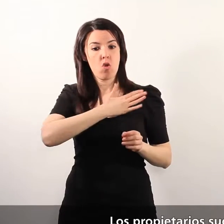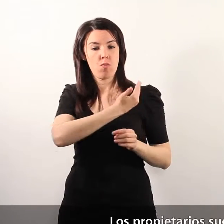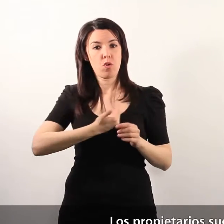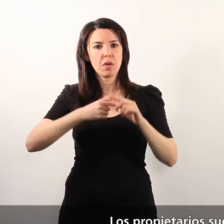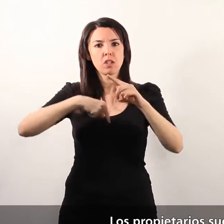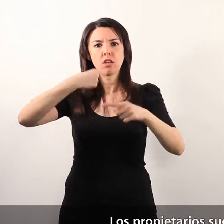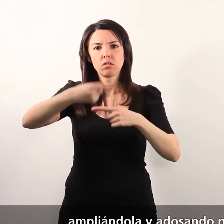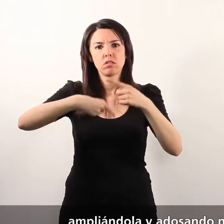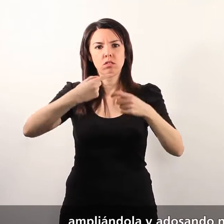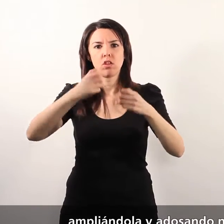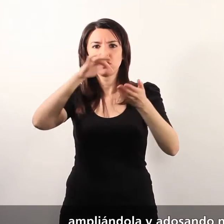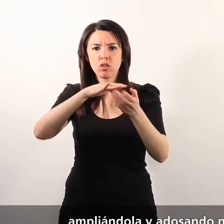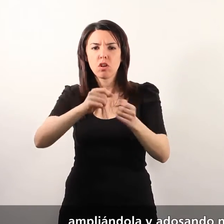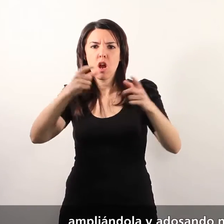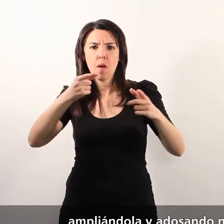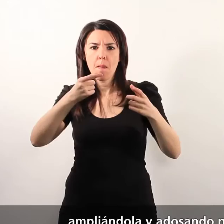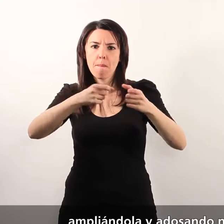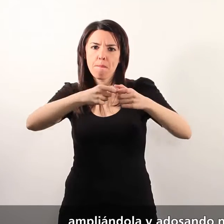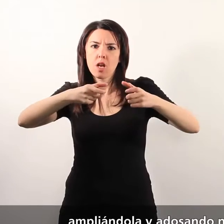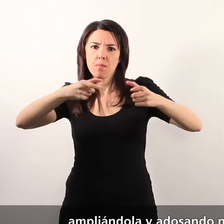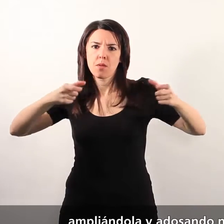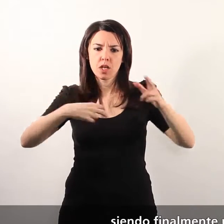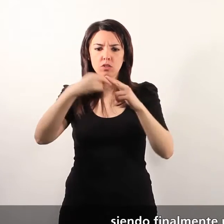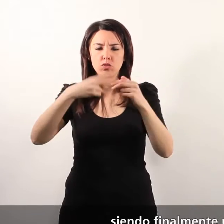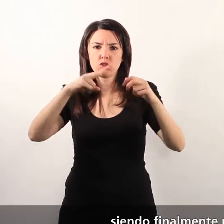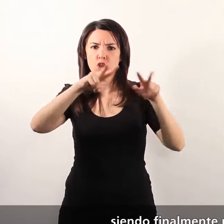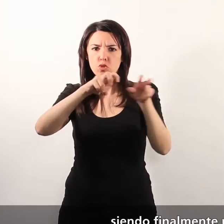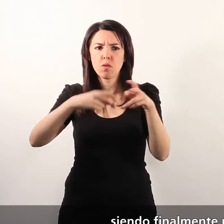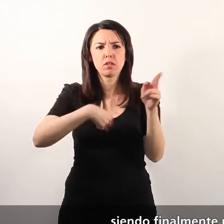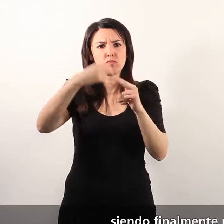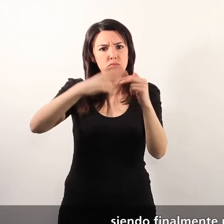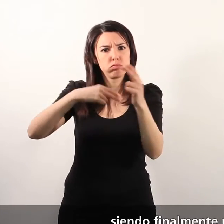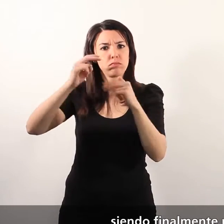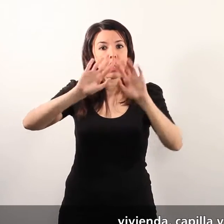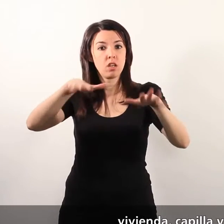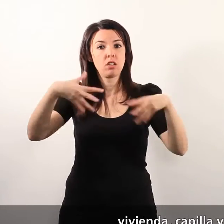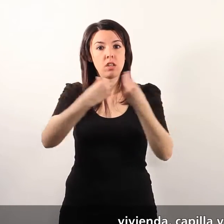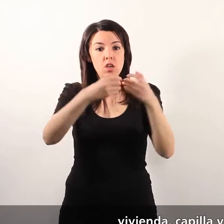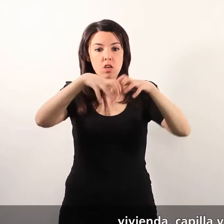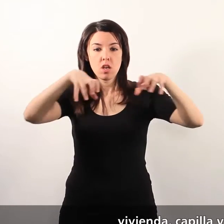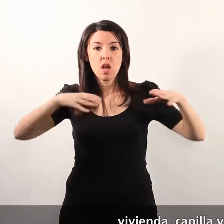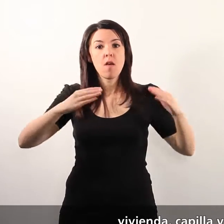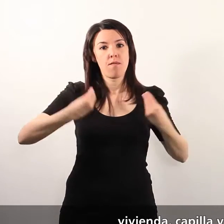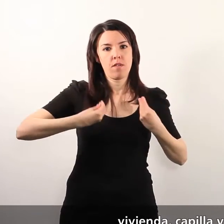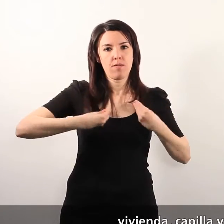sucesivos han ido ampliándola y adosando nuevas construcciones, siendo finalmente un conjunto de vivienda, capilla y casa